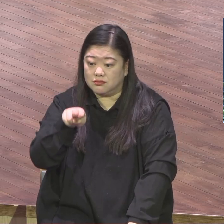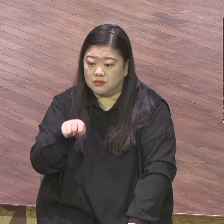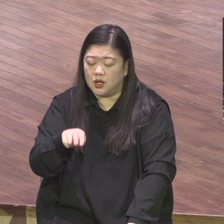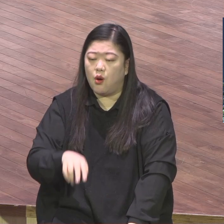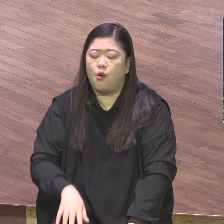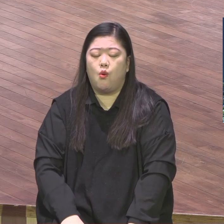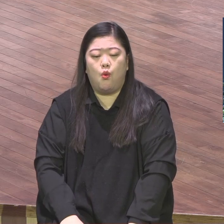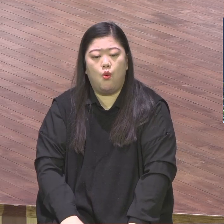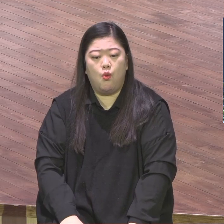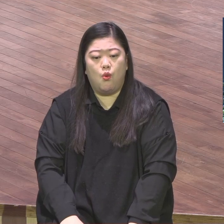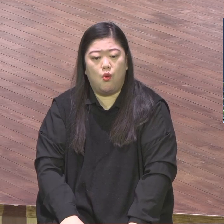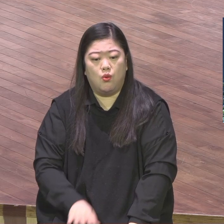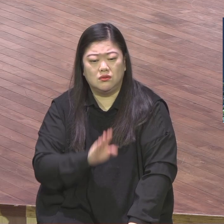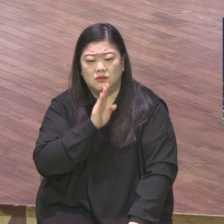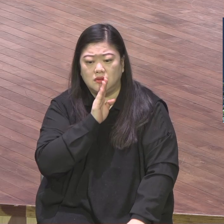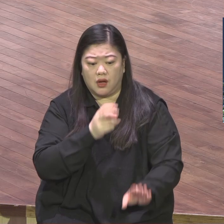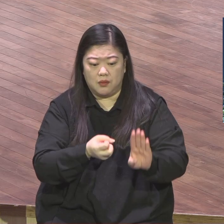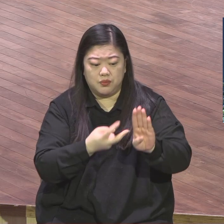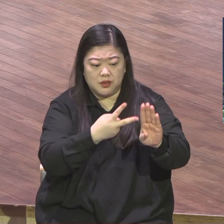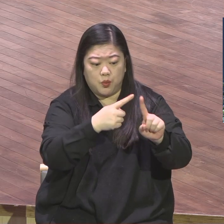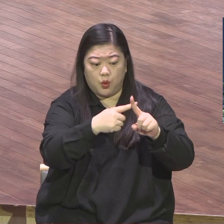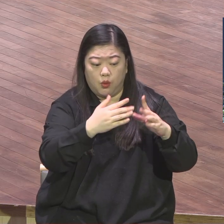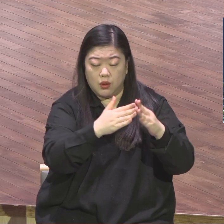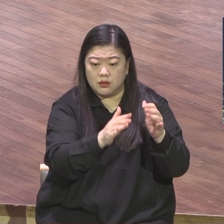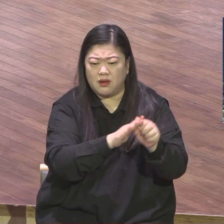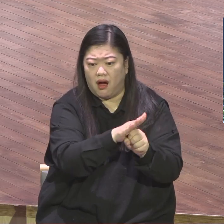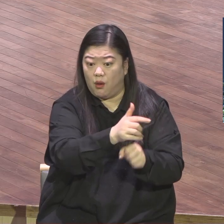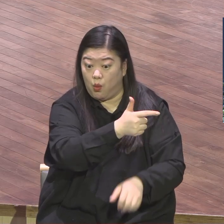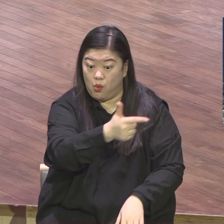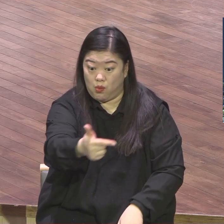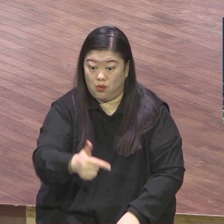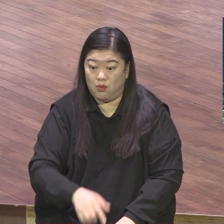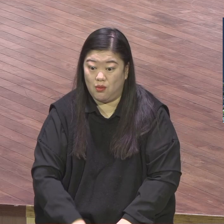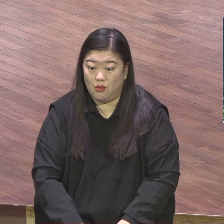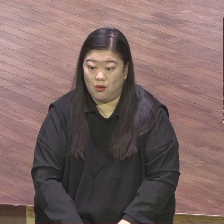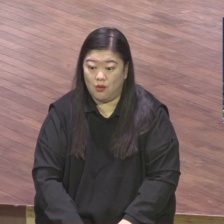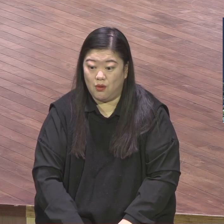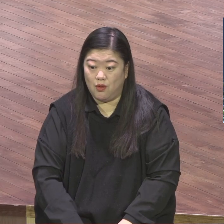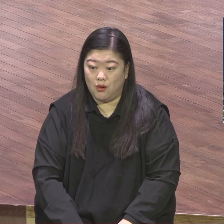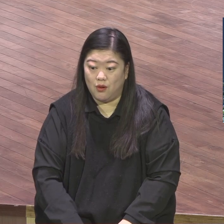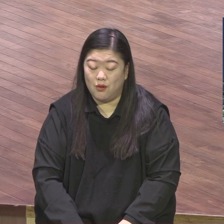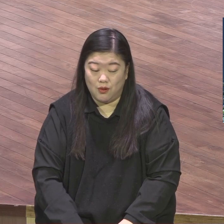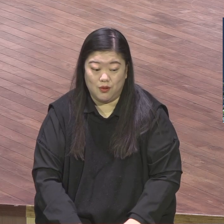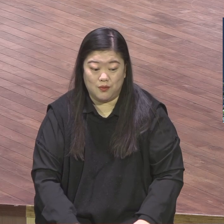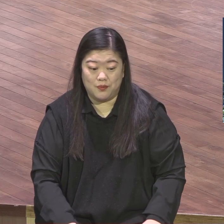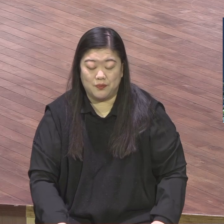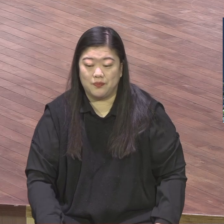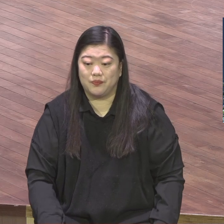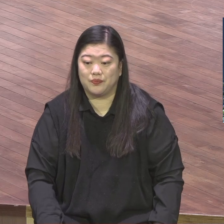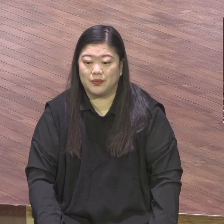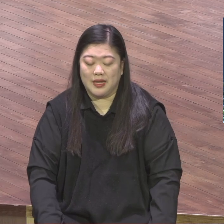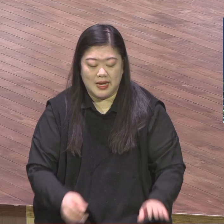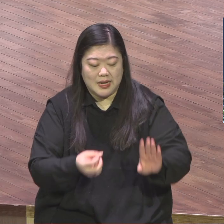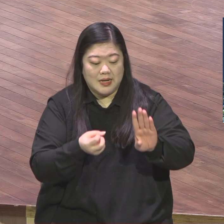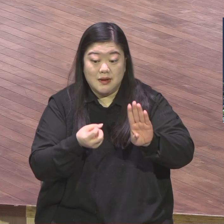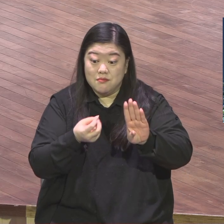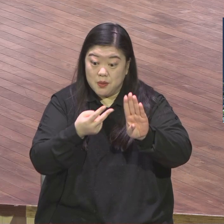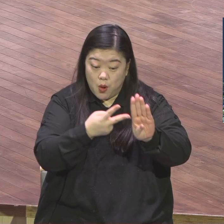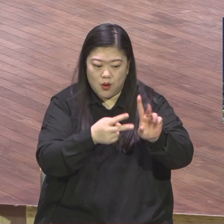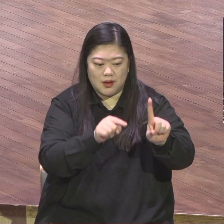있는지 정말 바울이 빌리포 교회의 성도들을 얼마나 사랑하는지 보면 실제로 보면 빌리포 교회의 성도들이 뭐요